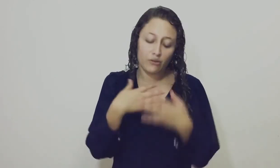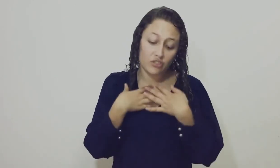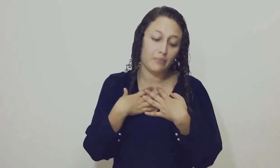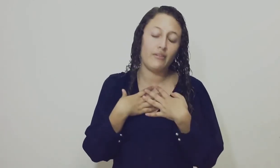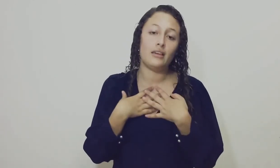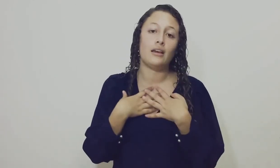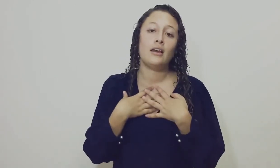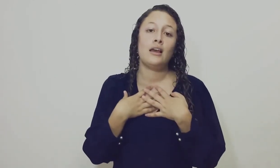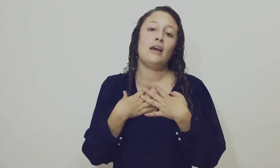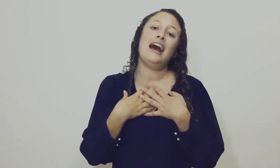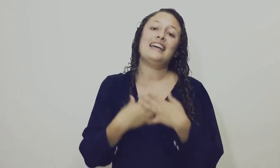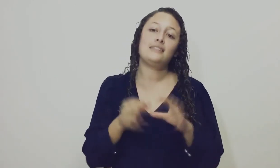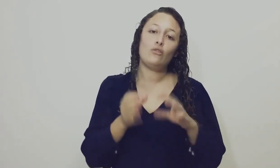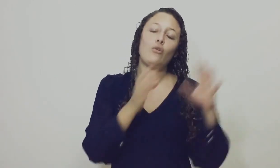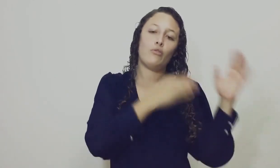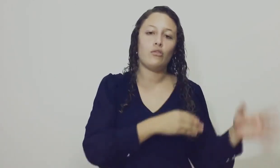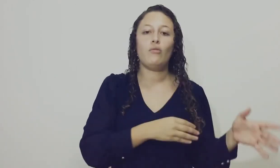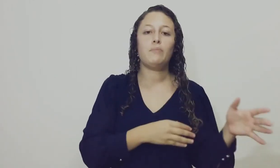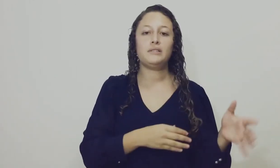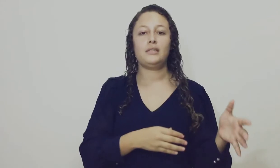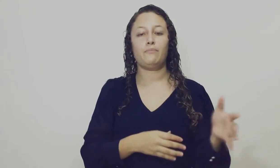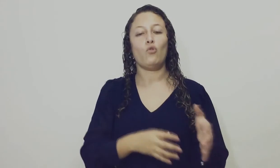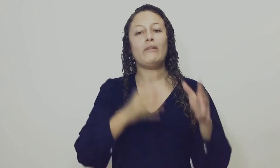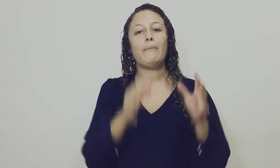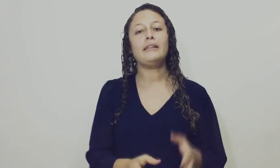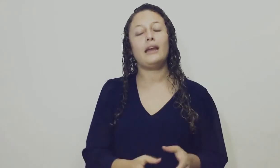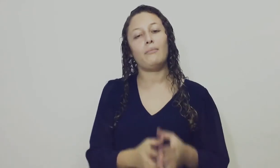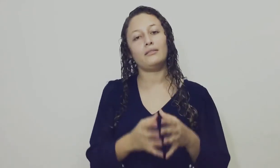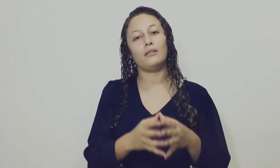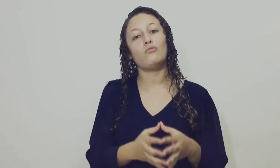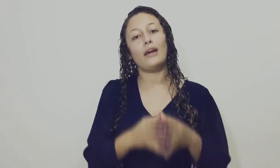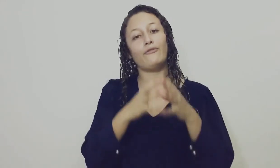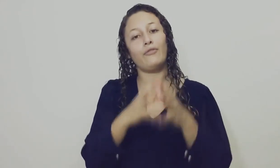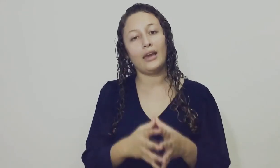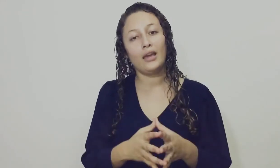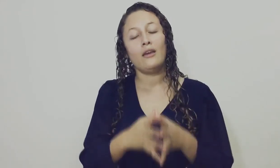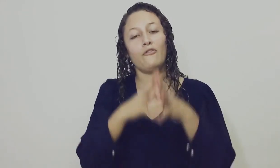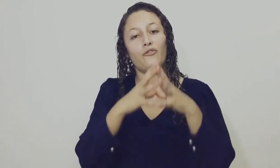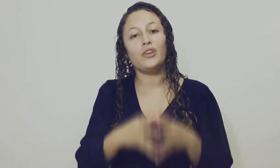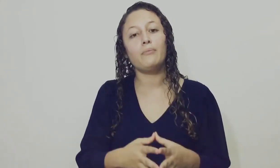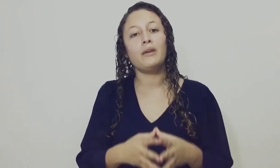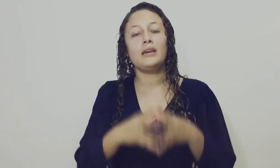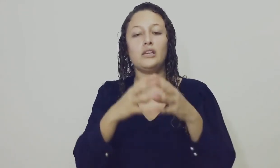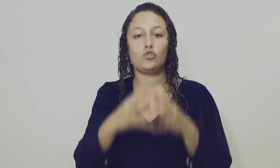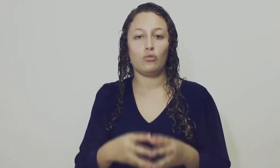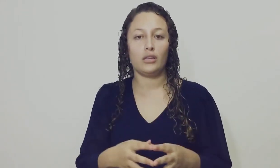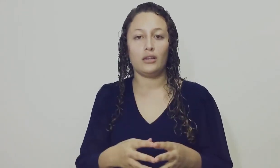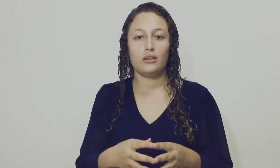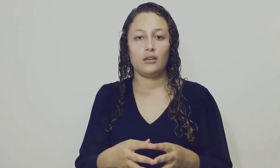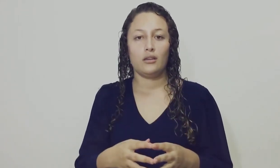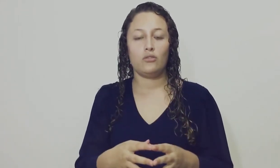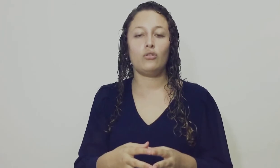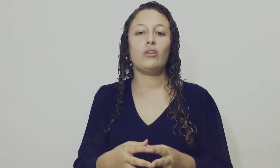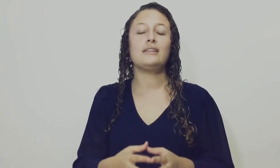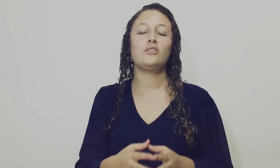profecía Al menos En mi vida Ha sido Como lo dijo Al principio Una manera De mantener Una fe Firme Y sola